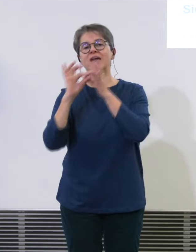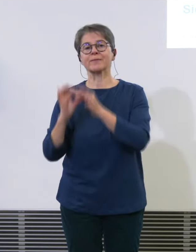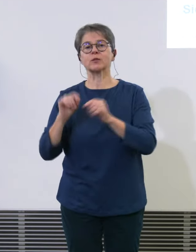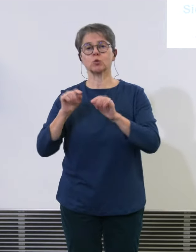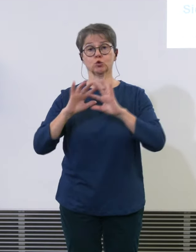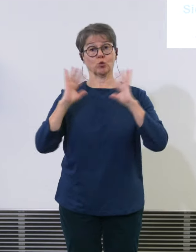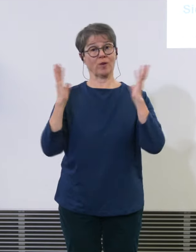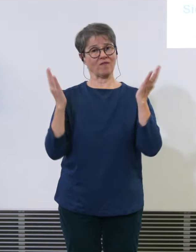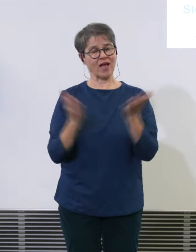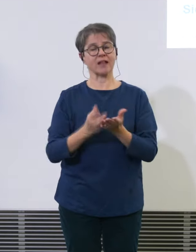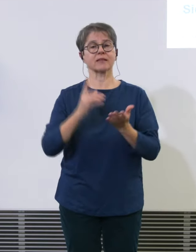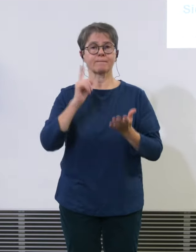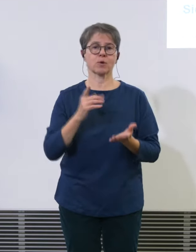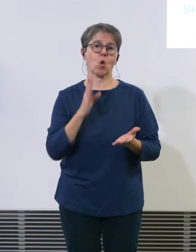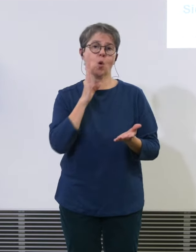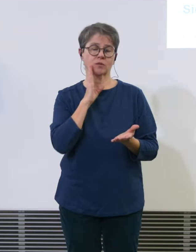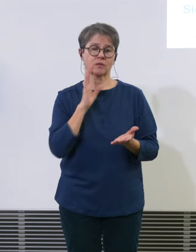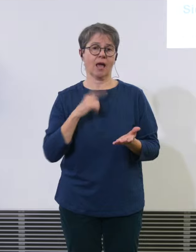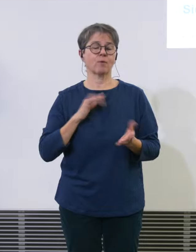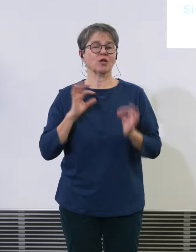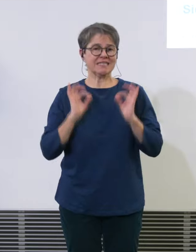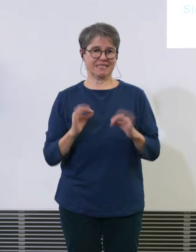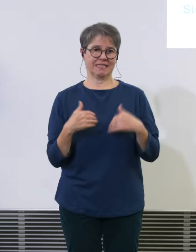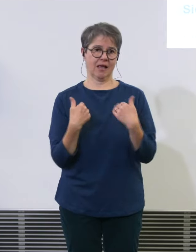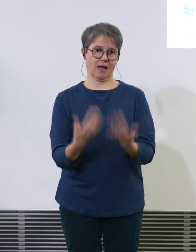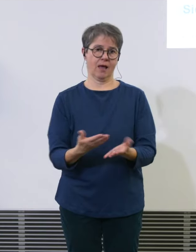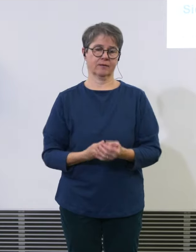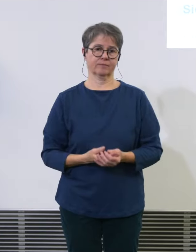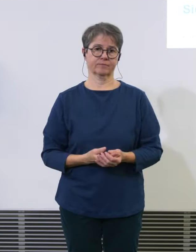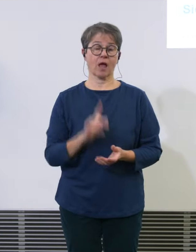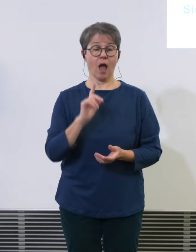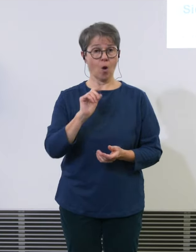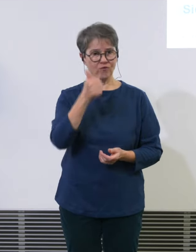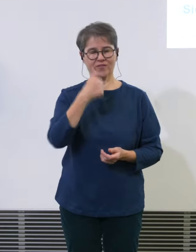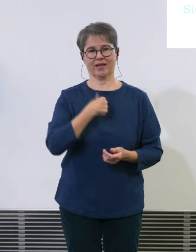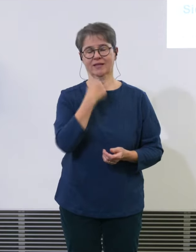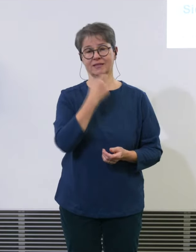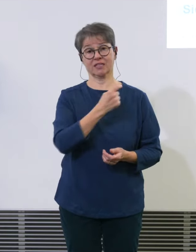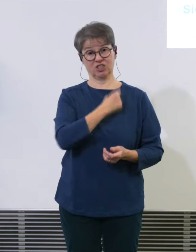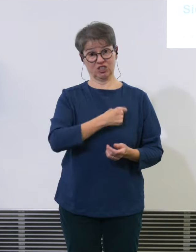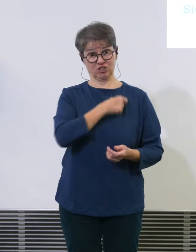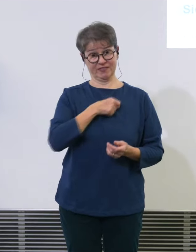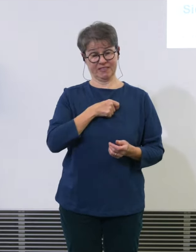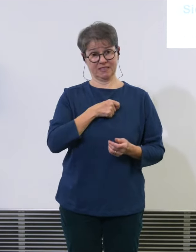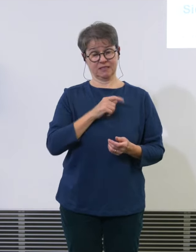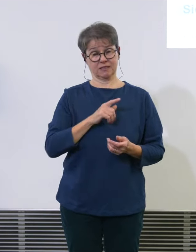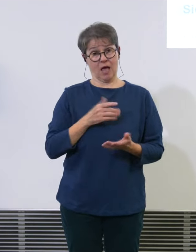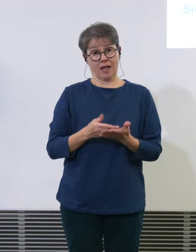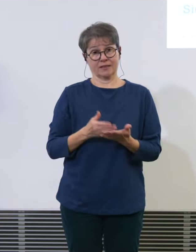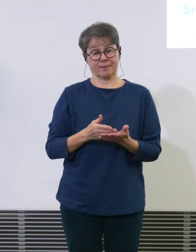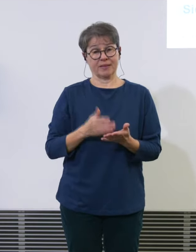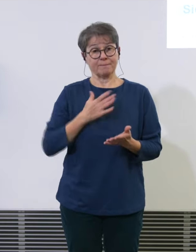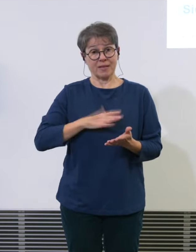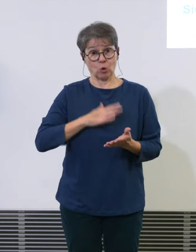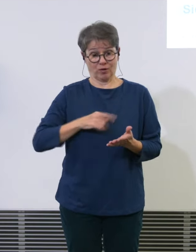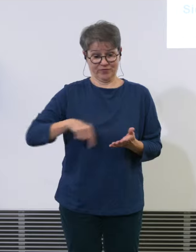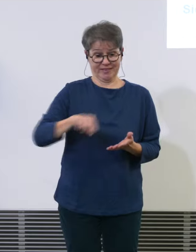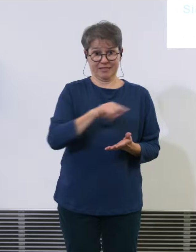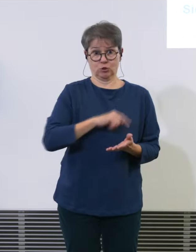ZWIS richtet ihr das Netz aus auf die Bedürfnisse der Schweiz also wir fliegen nicht irgendwo weil wir das Gefühl haben